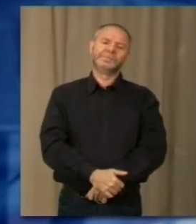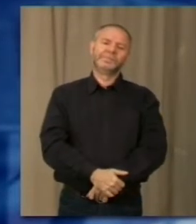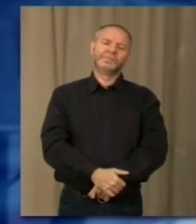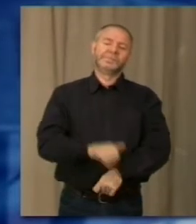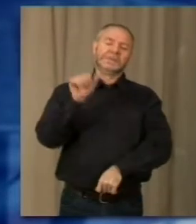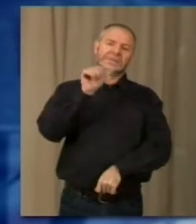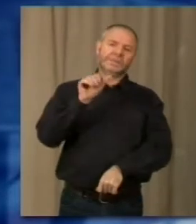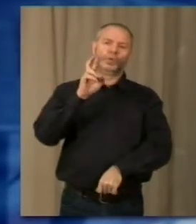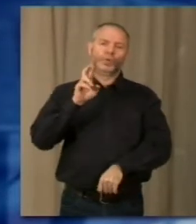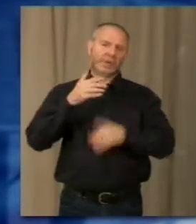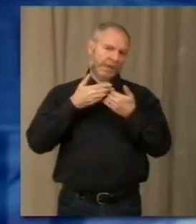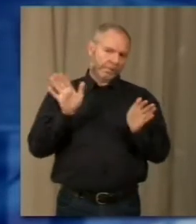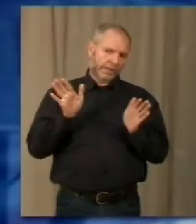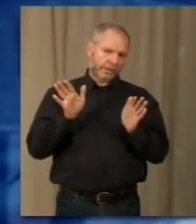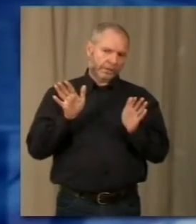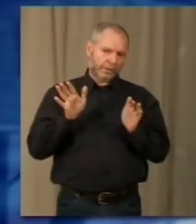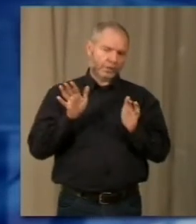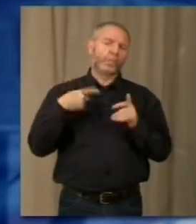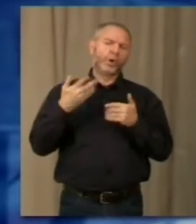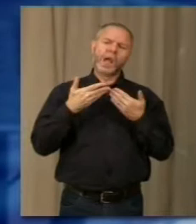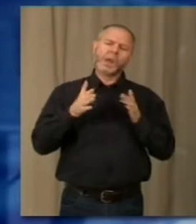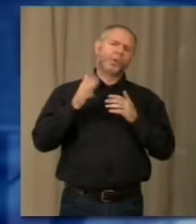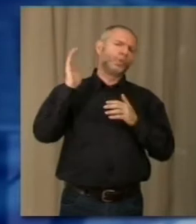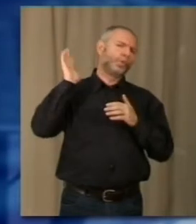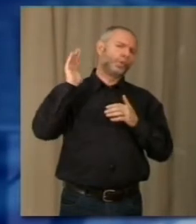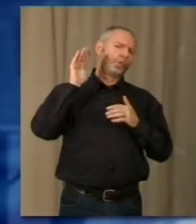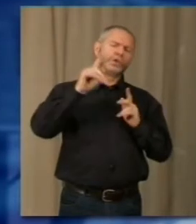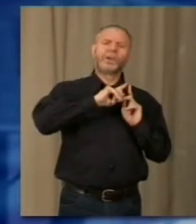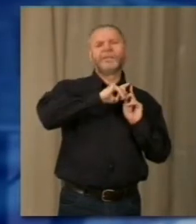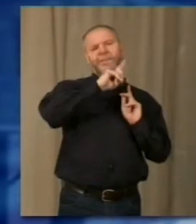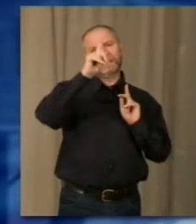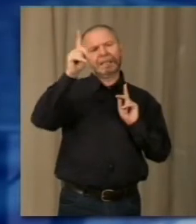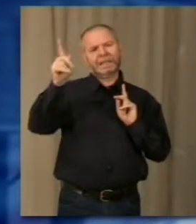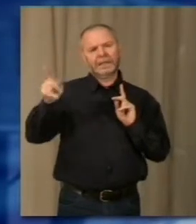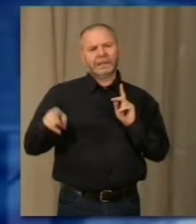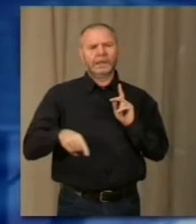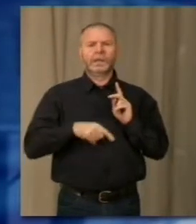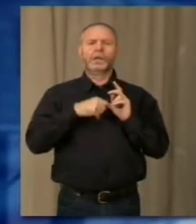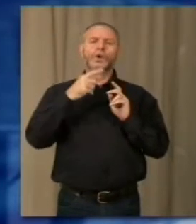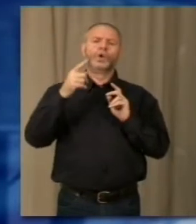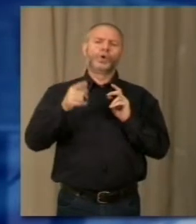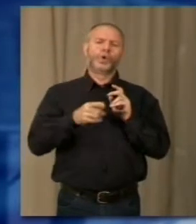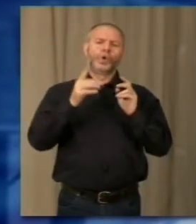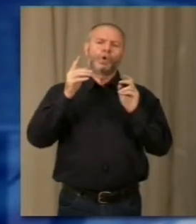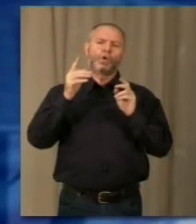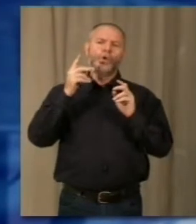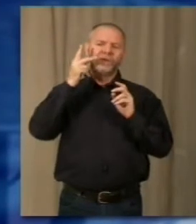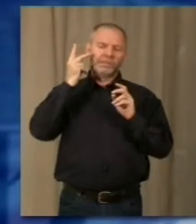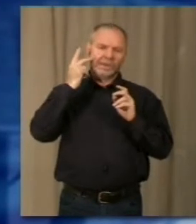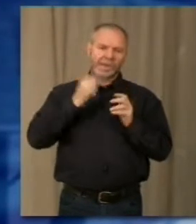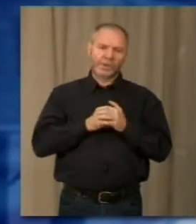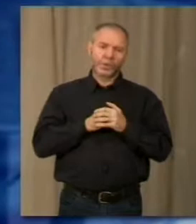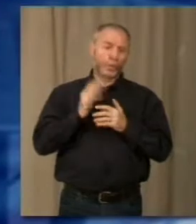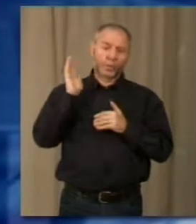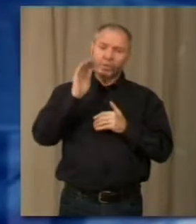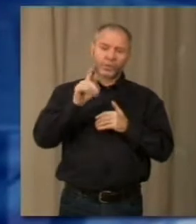domenica, al pomeriggio e poi resterà aperta tutti i giorni fino alla fine di febbraio, tutti